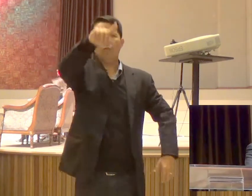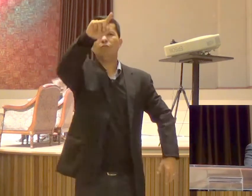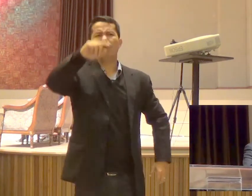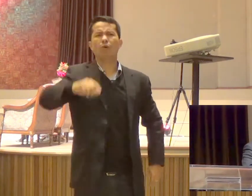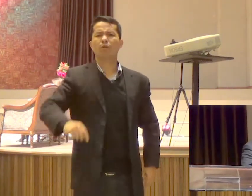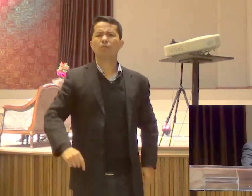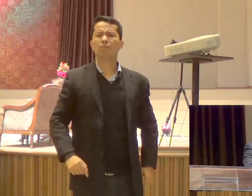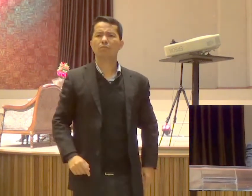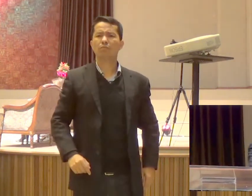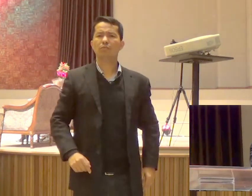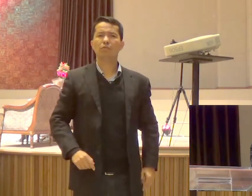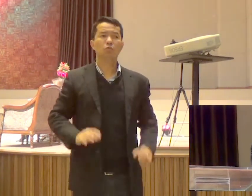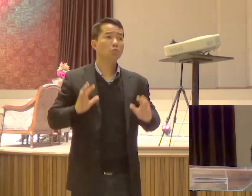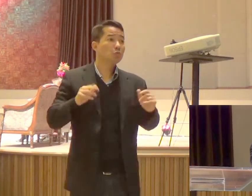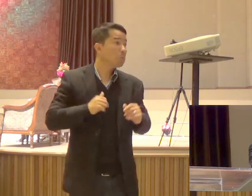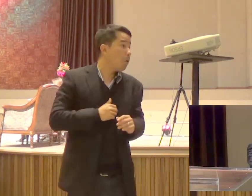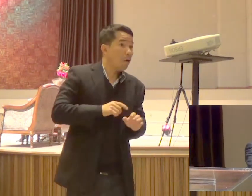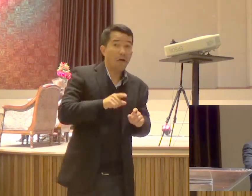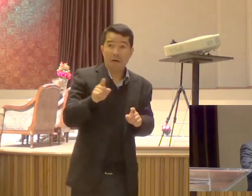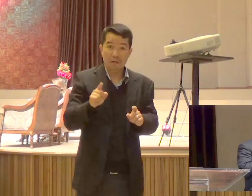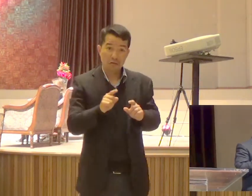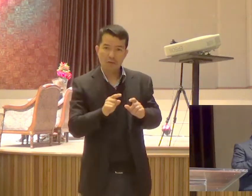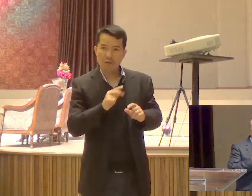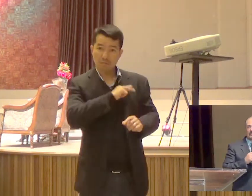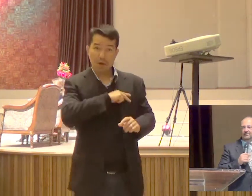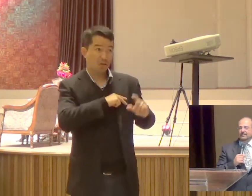Porque vocês descansaram Que eu estava liderando